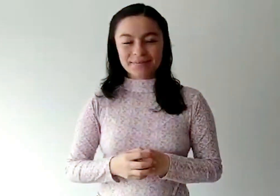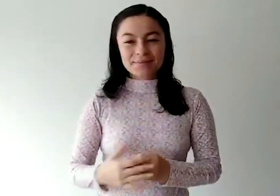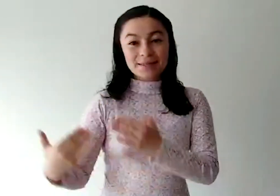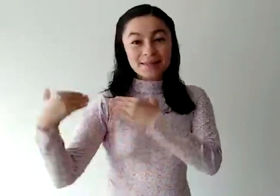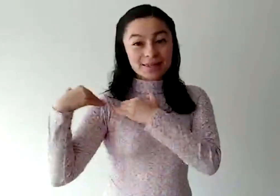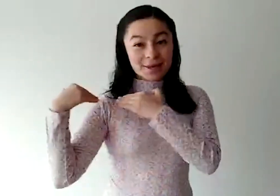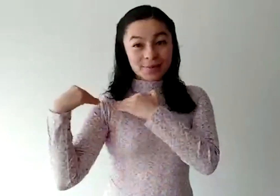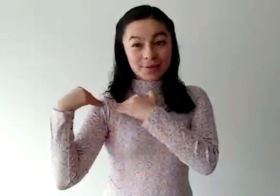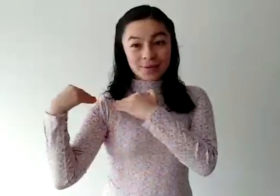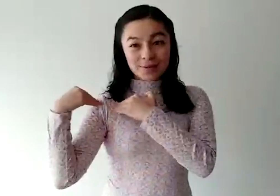Responsables